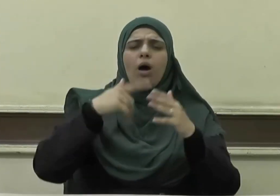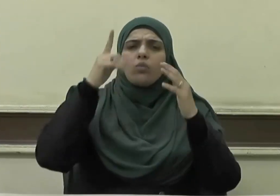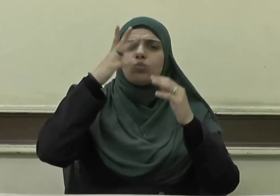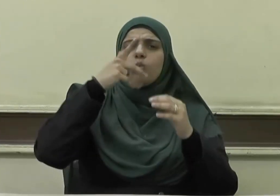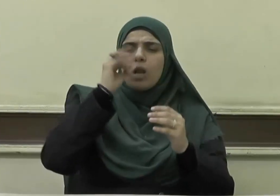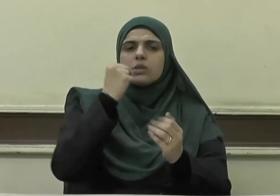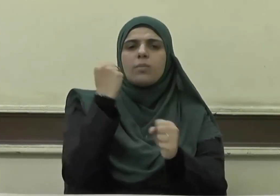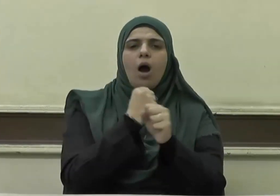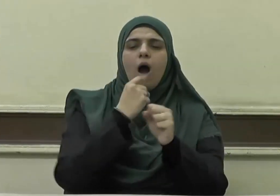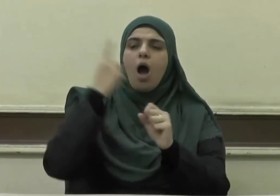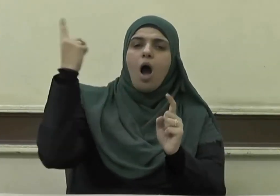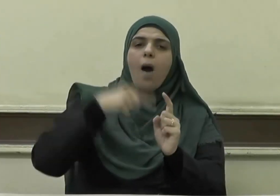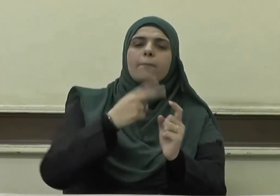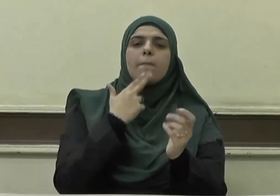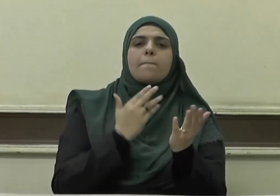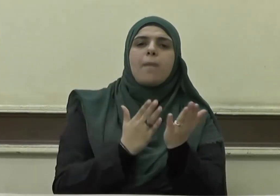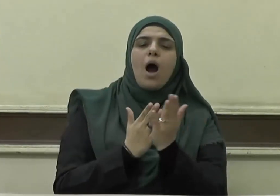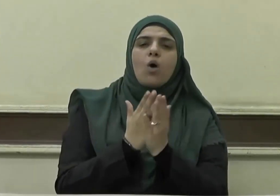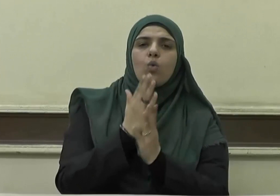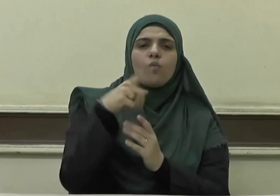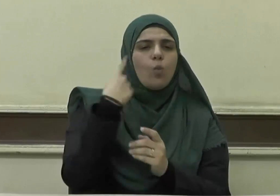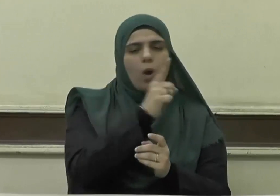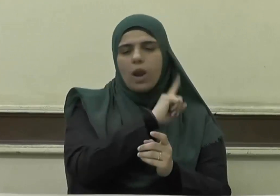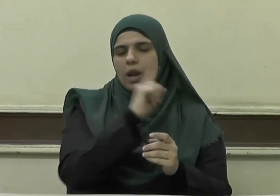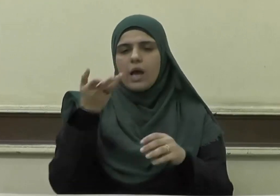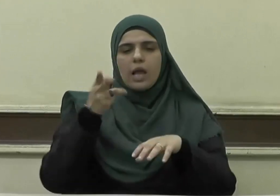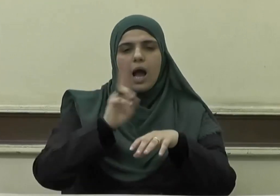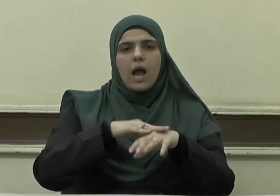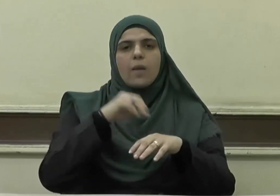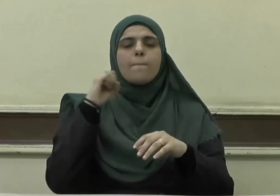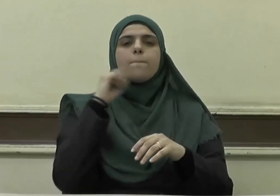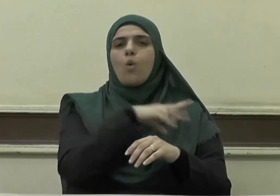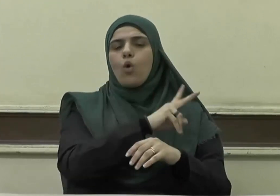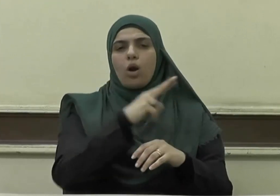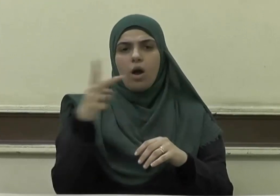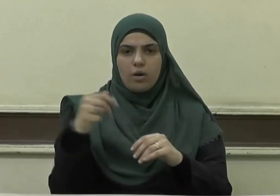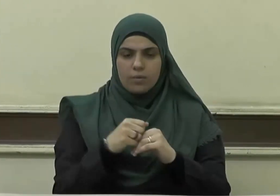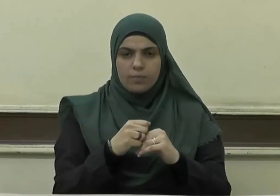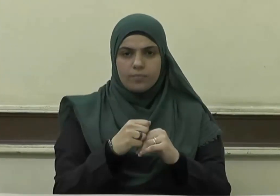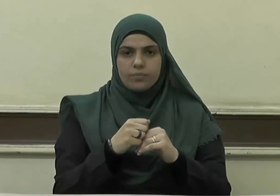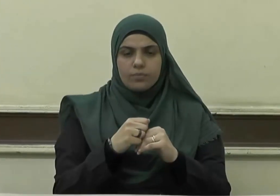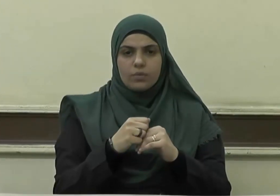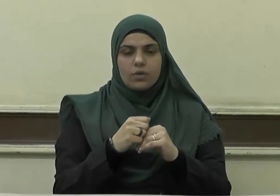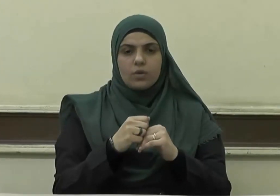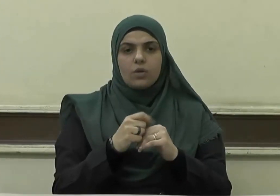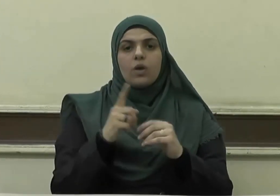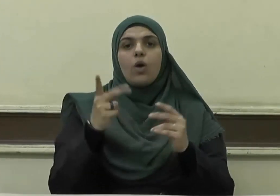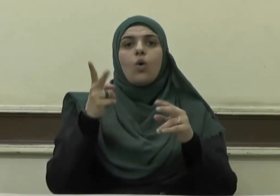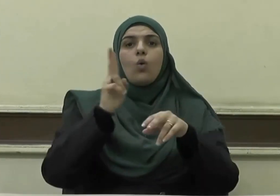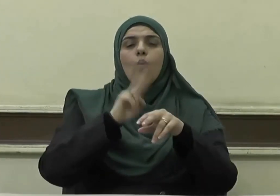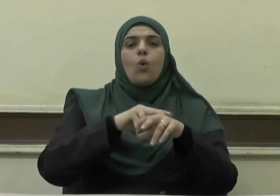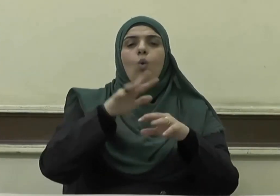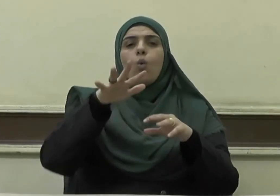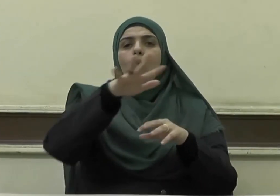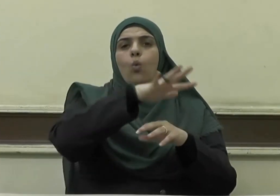بالمعروف والنهي عن المنكر وتميغت الأبى عن